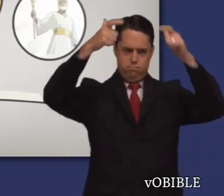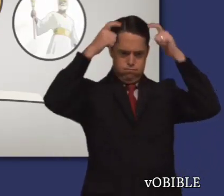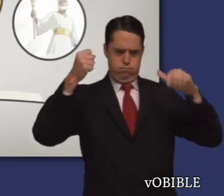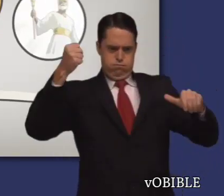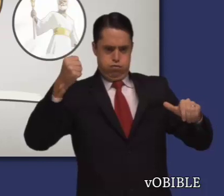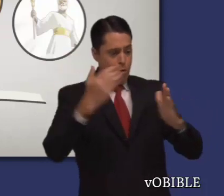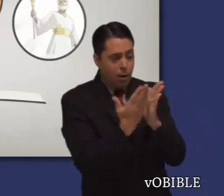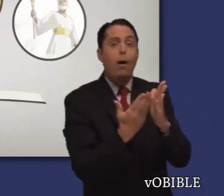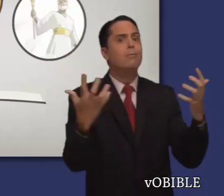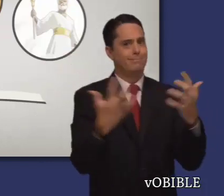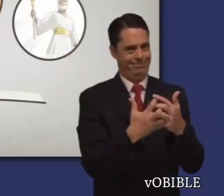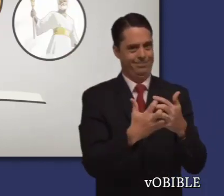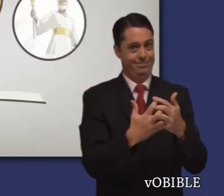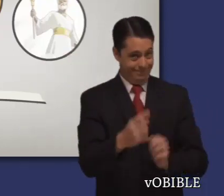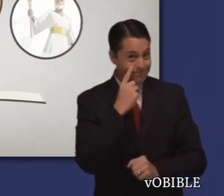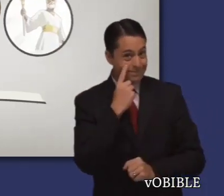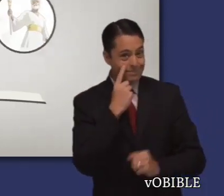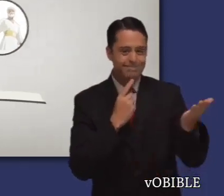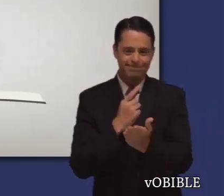establecimiento del reino mesiánico.